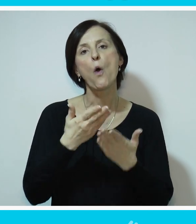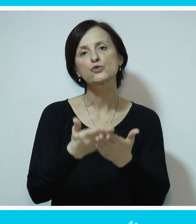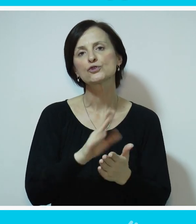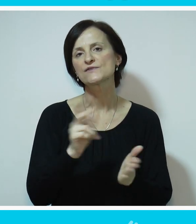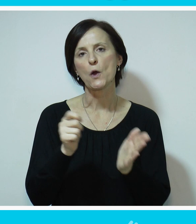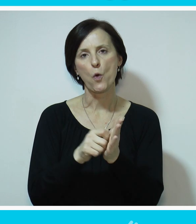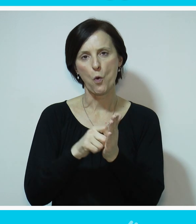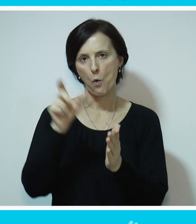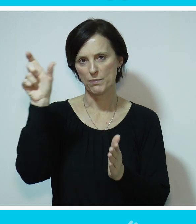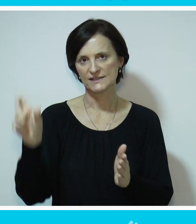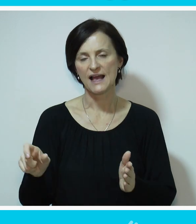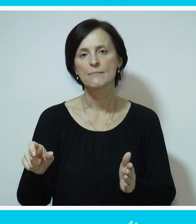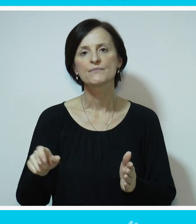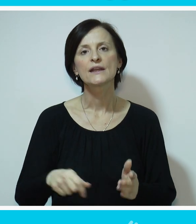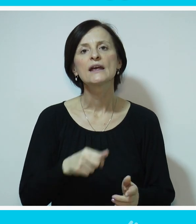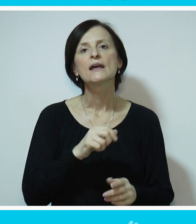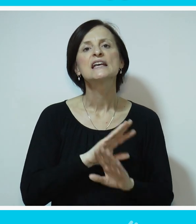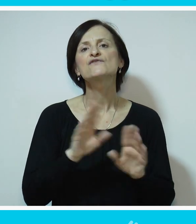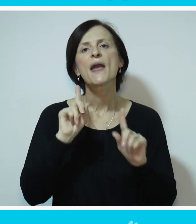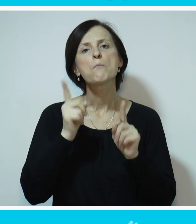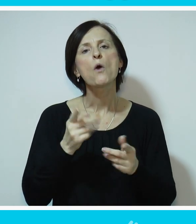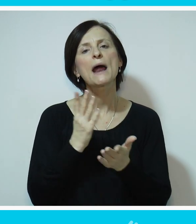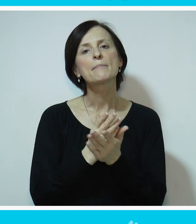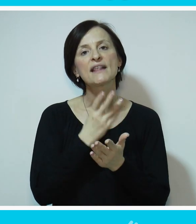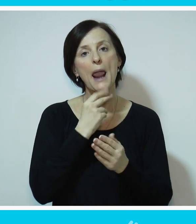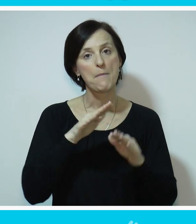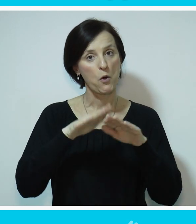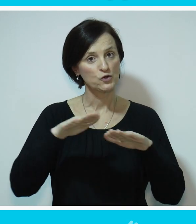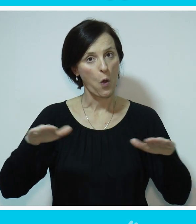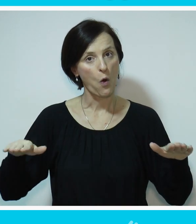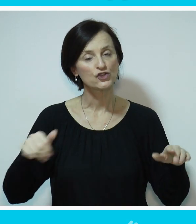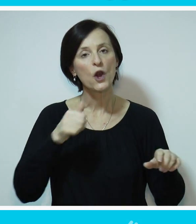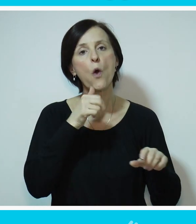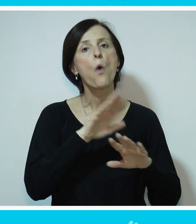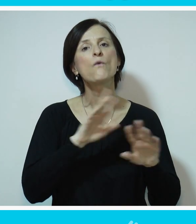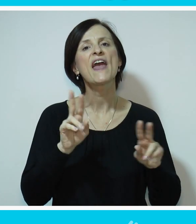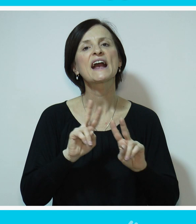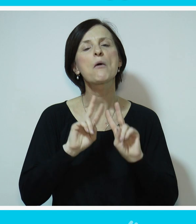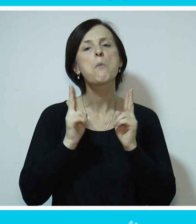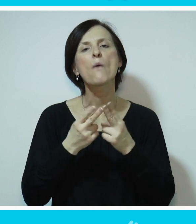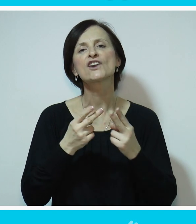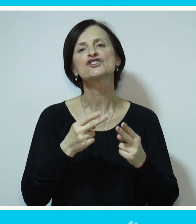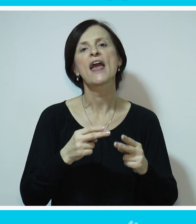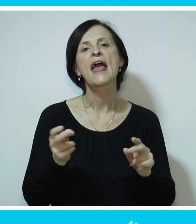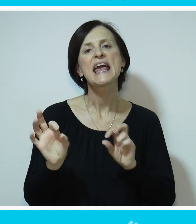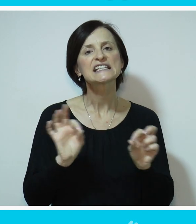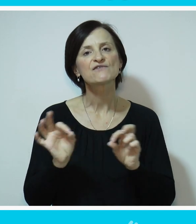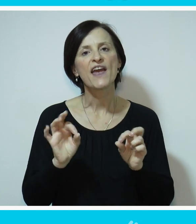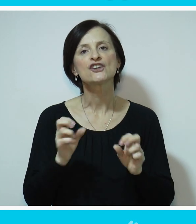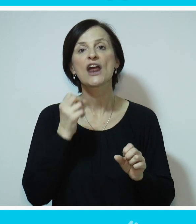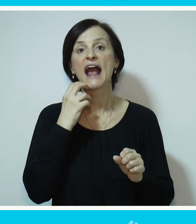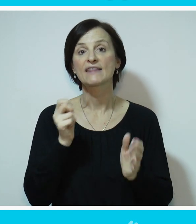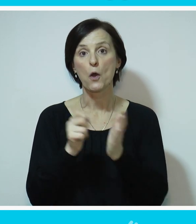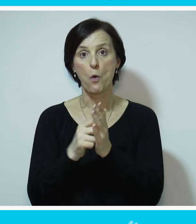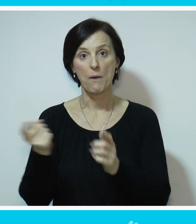uslužim svakog kupca adekvatno. Sve mora biti složeno, prebrano, sveže, uvek tazo. Prosto kad ti